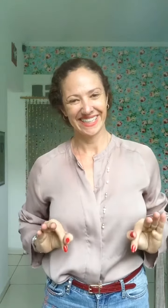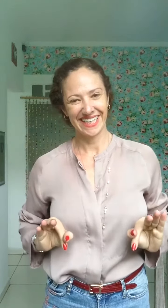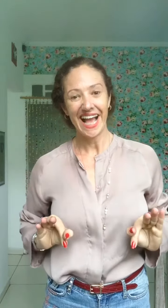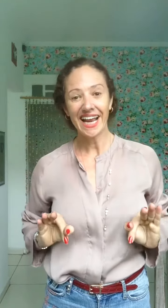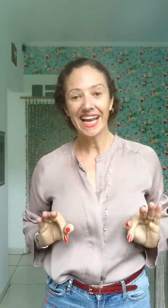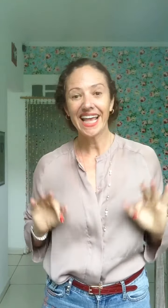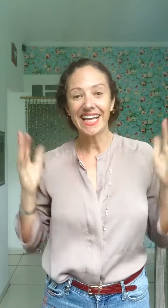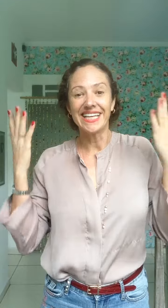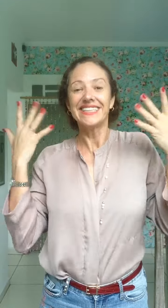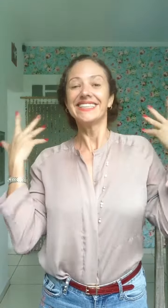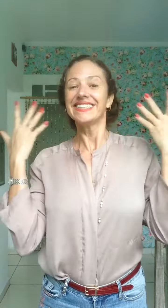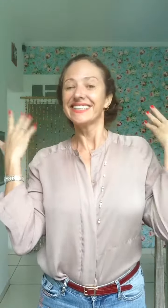Alegre.